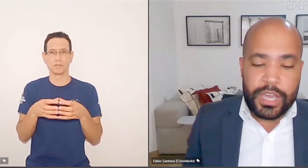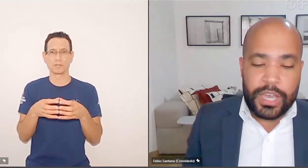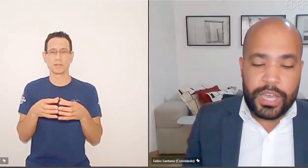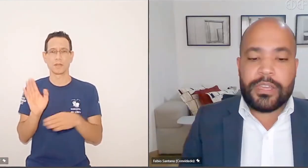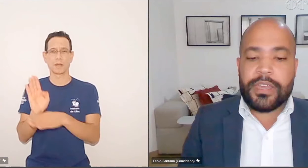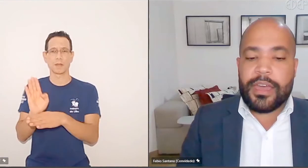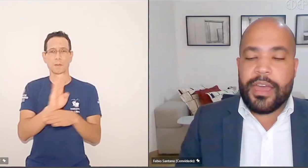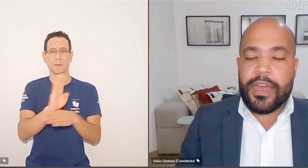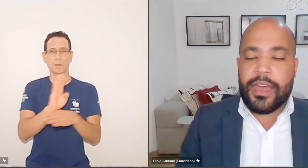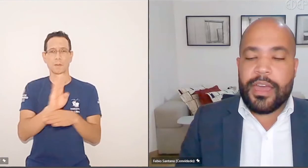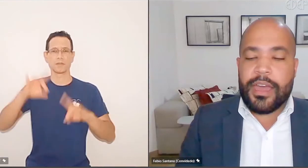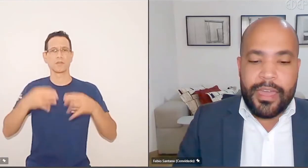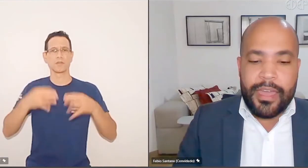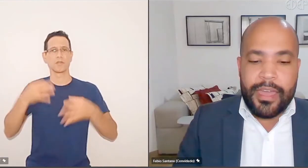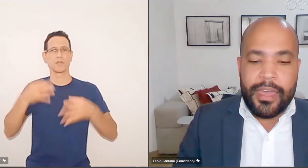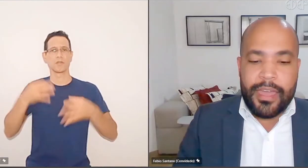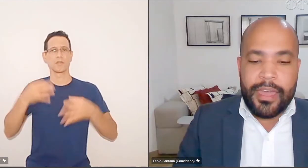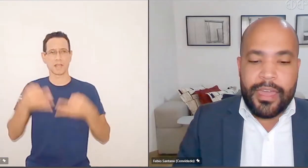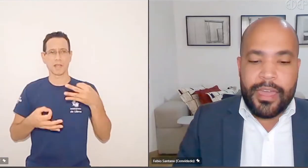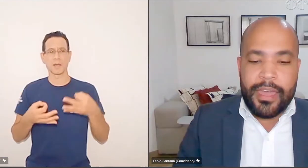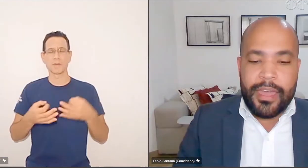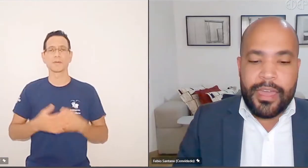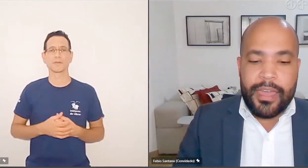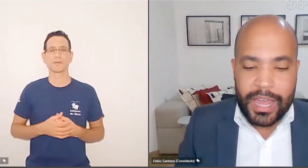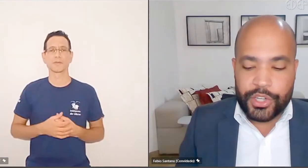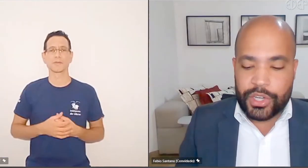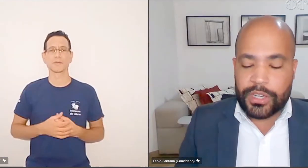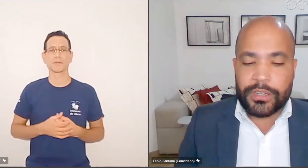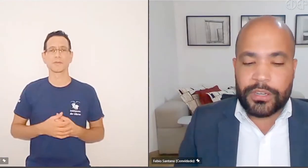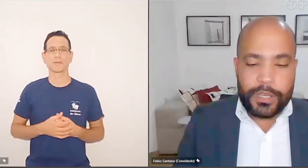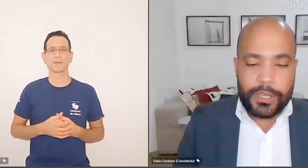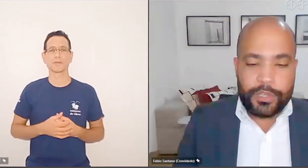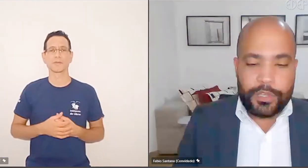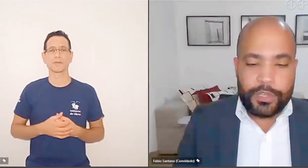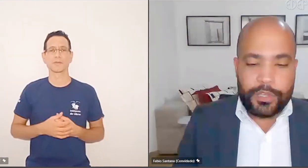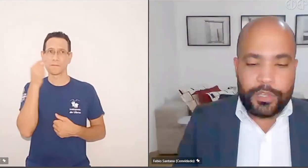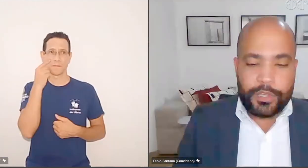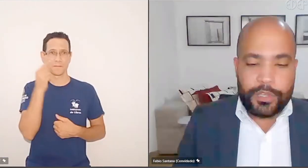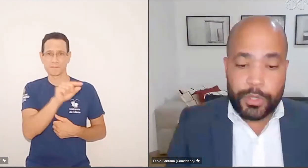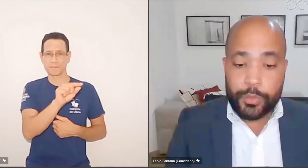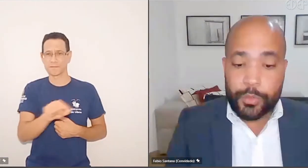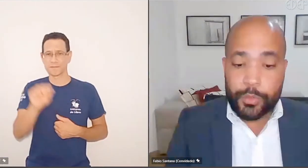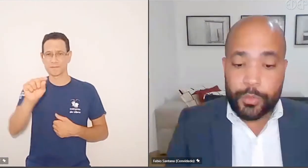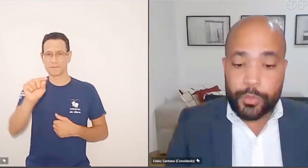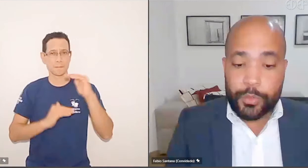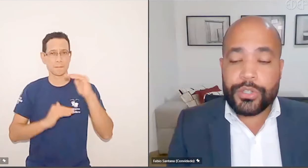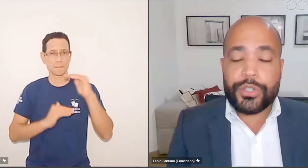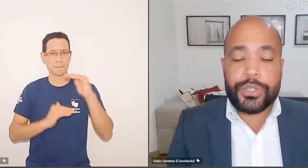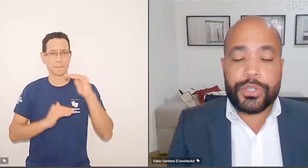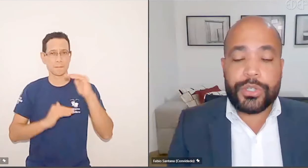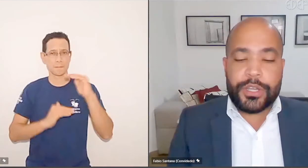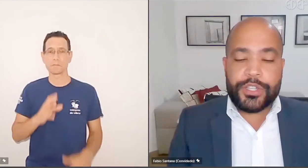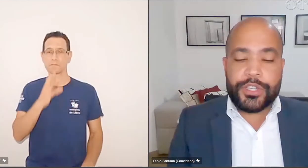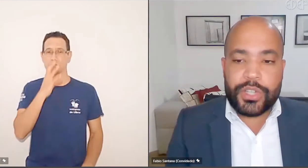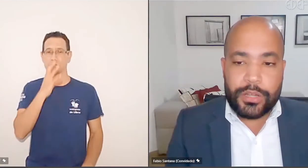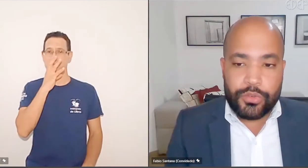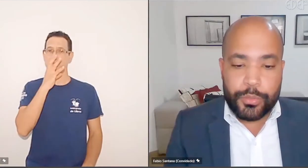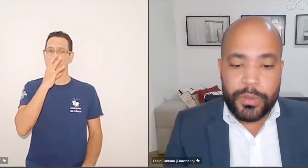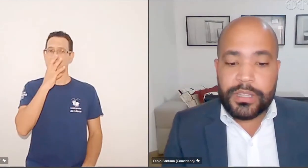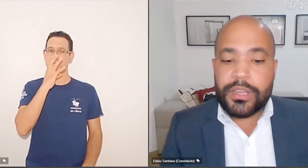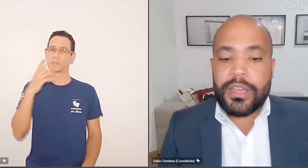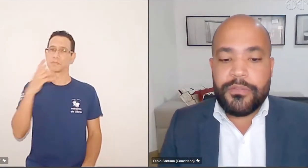ao Poder Judiciário, em que a gente vê, na prática, a gente vê procedimentos muito interessantes de